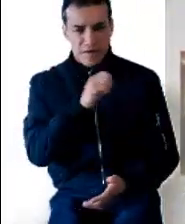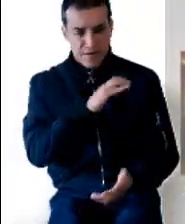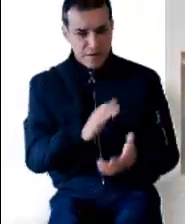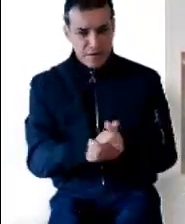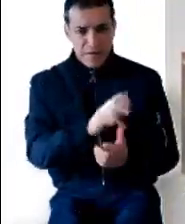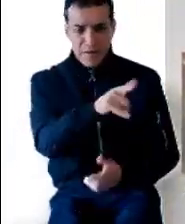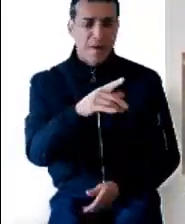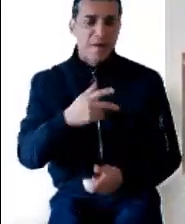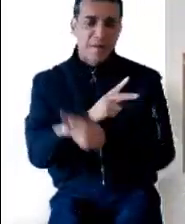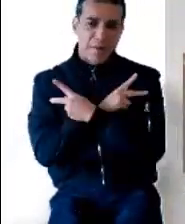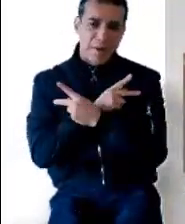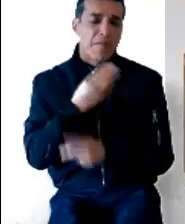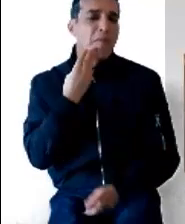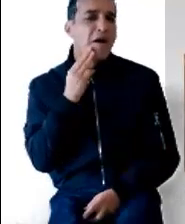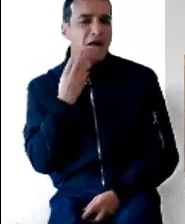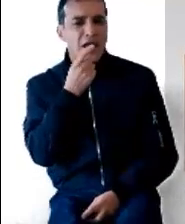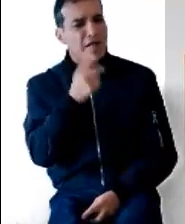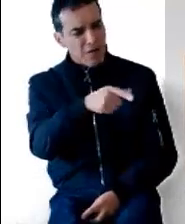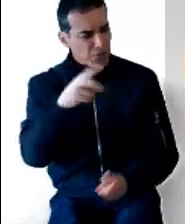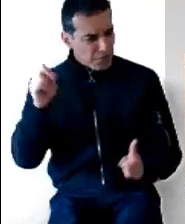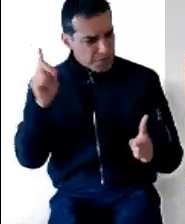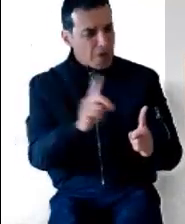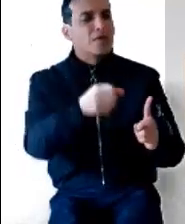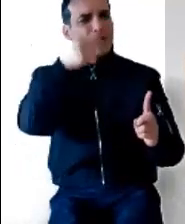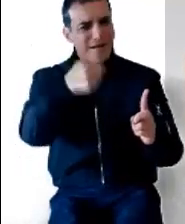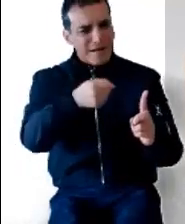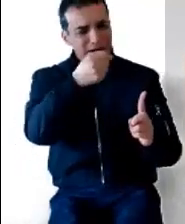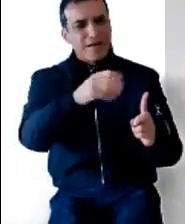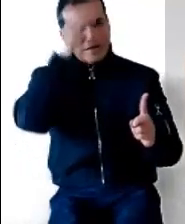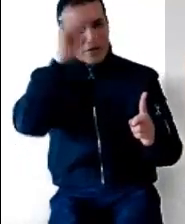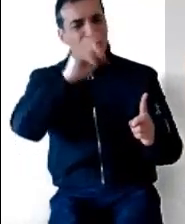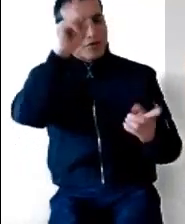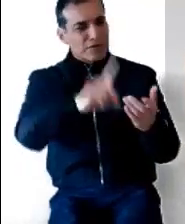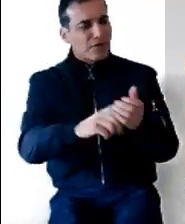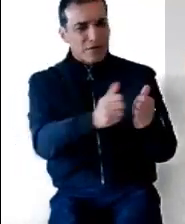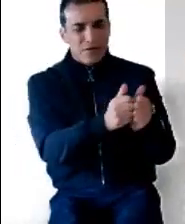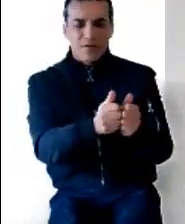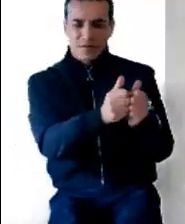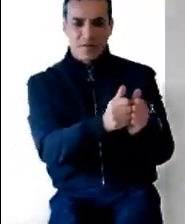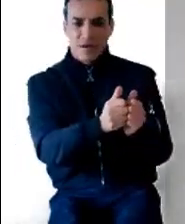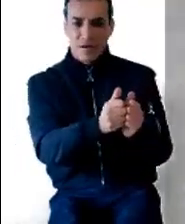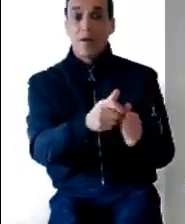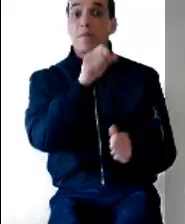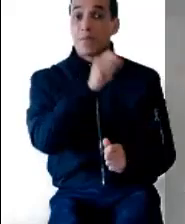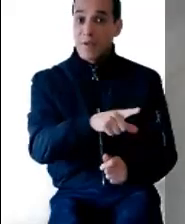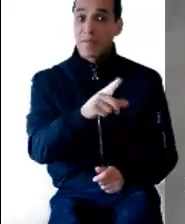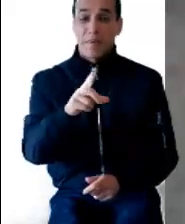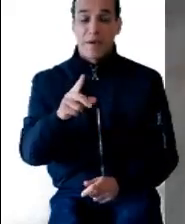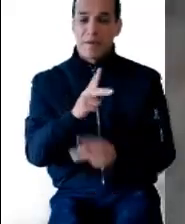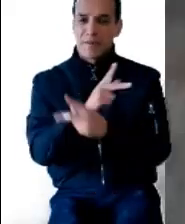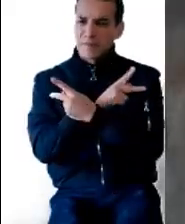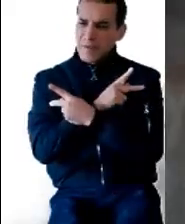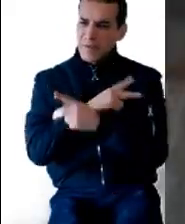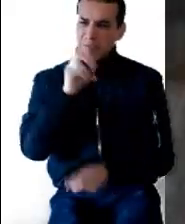María. Entró el ángel a donde ella estaba y le dijo, Alégrate y llena de gracia, el Señor está contigo. Al oír estas